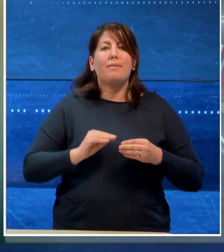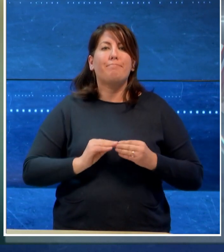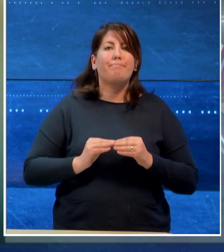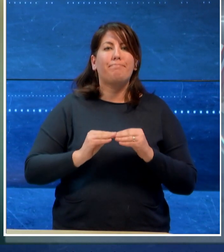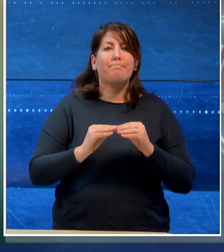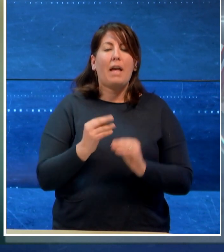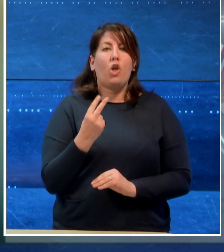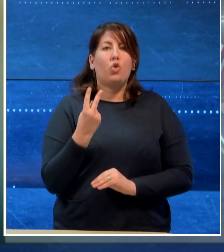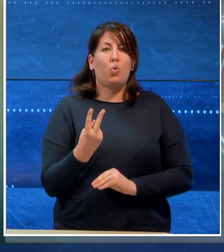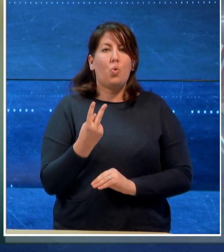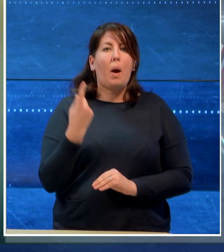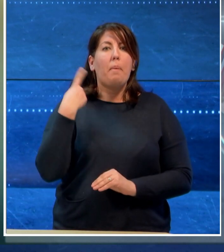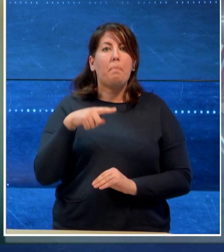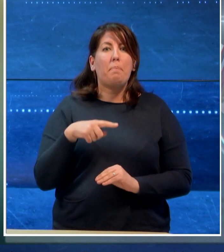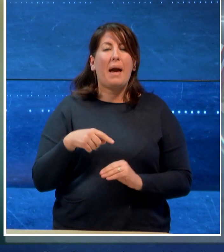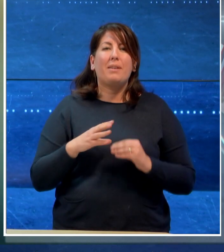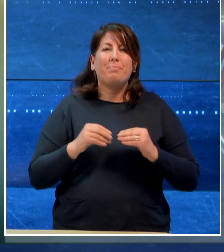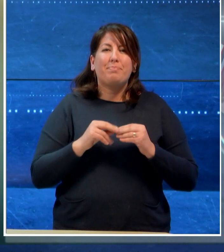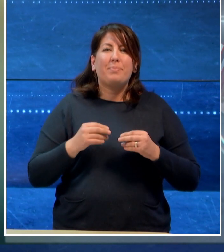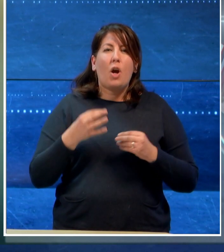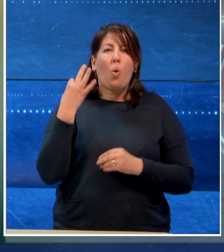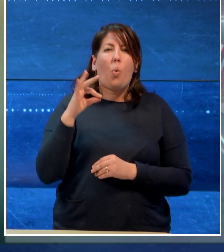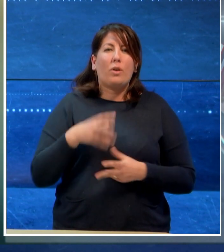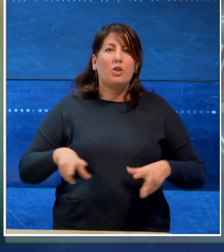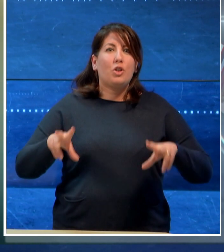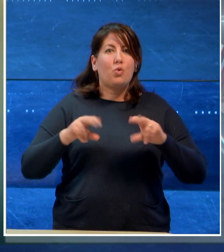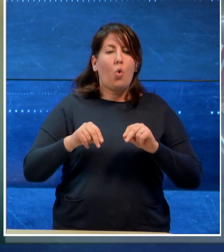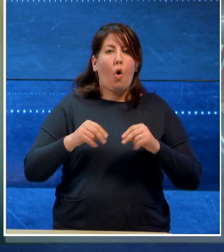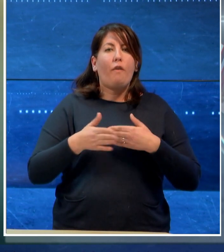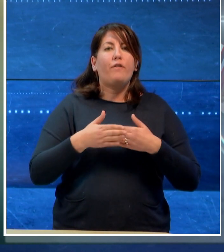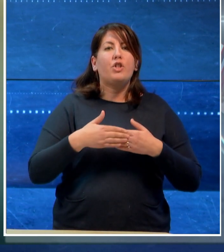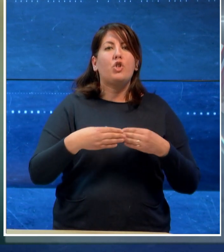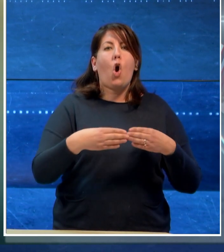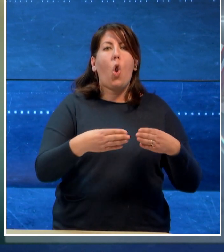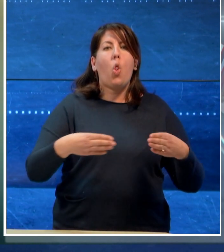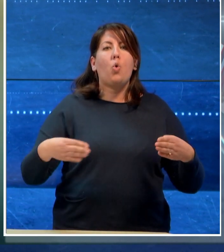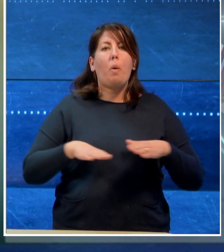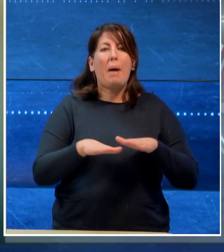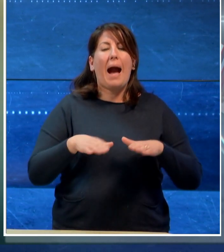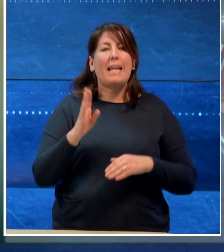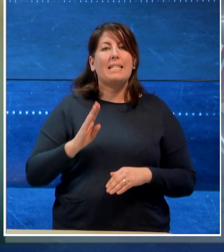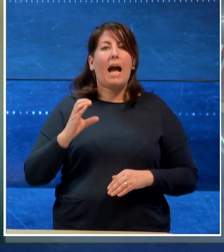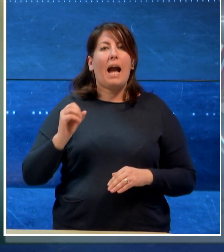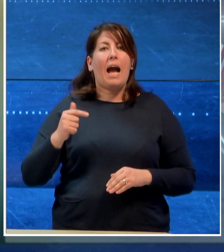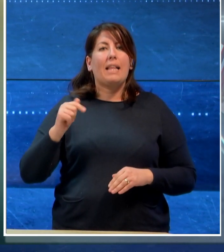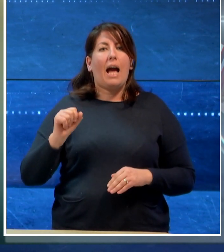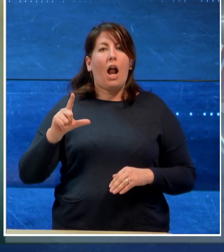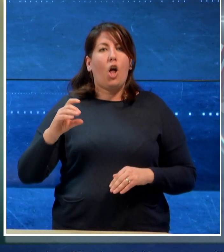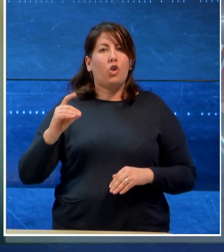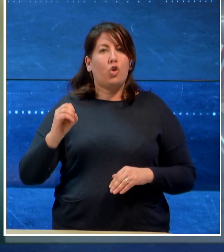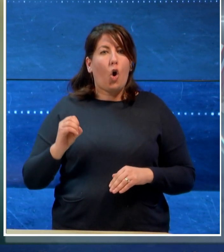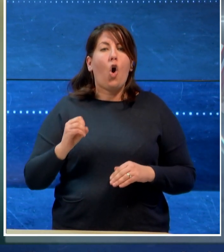la riqualificazione del lungomare San Cataldo, storico e caratteristico quartiere sulla